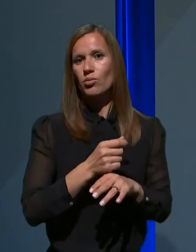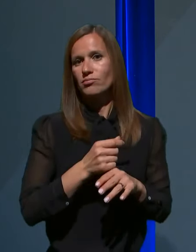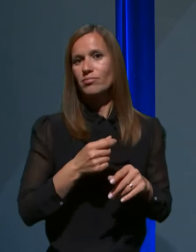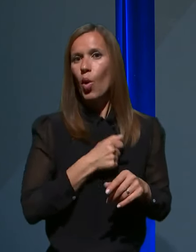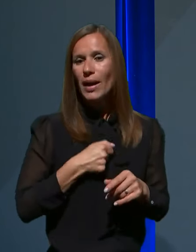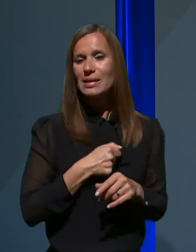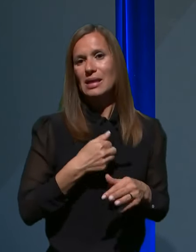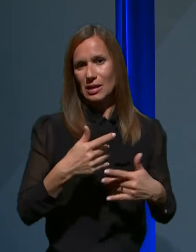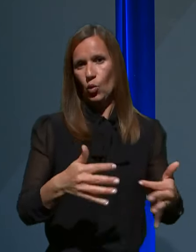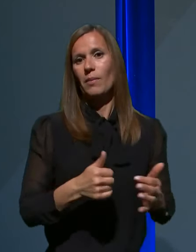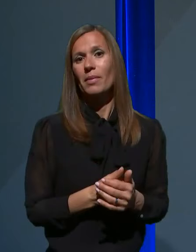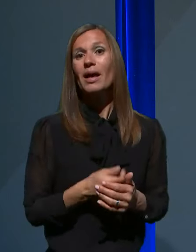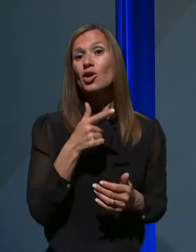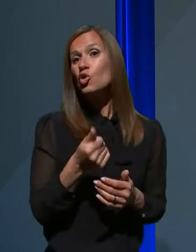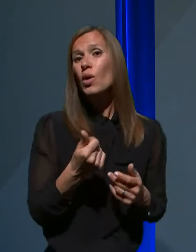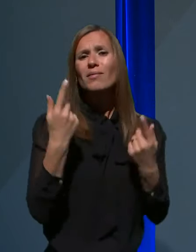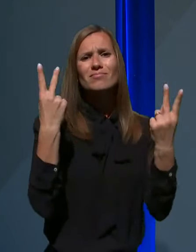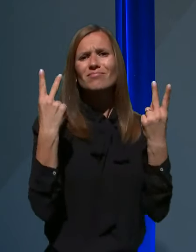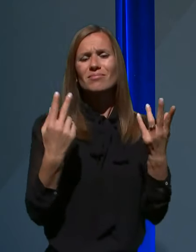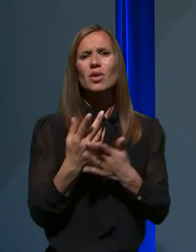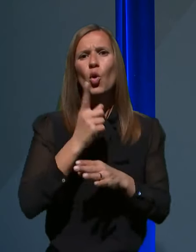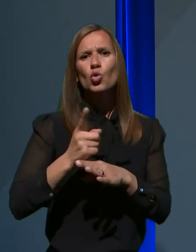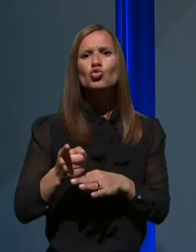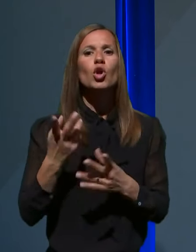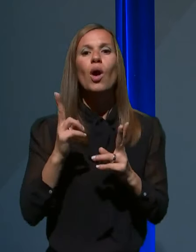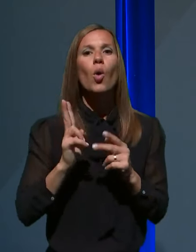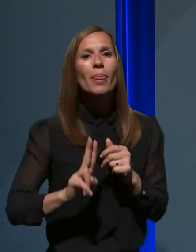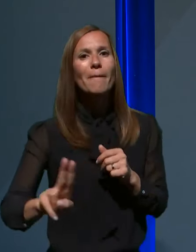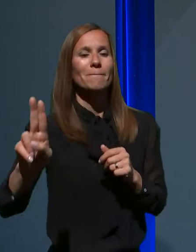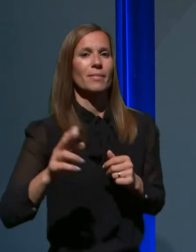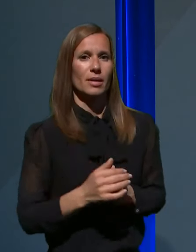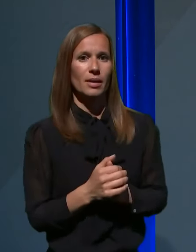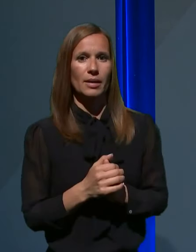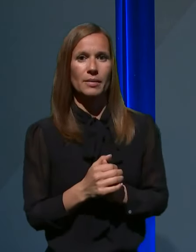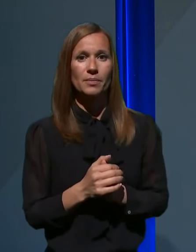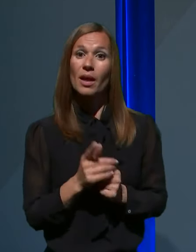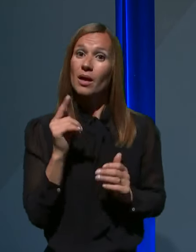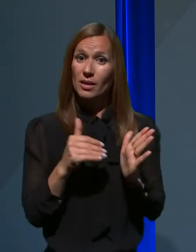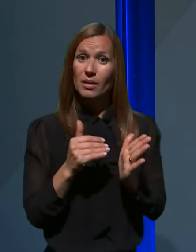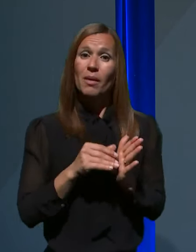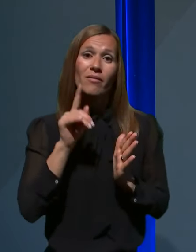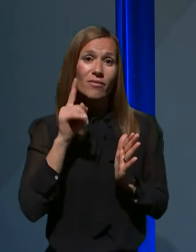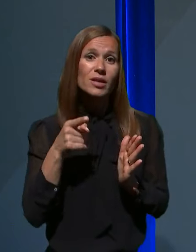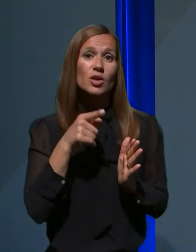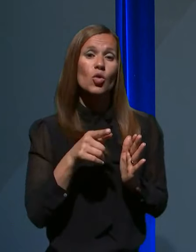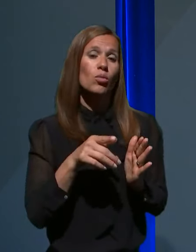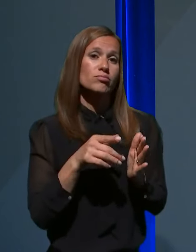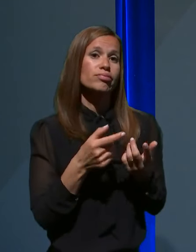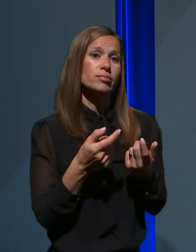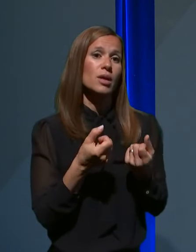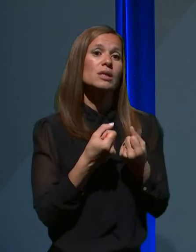nadaljem odločanju, seveda, kako bomo ravnali. Zavedati se je treba, seveda, da bo to sproščanje